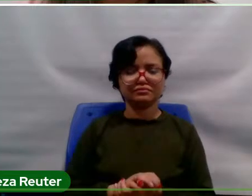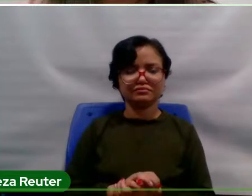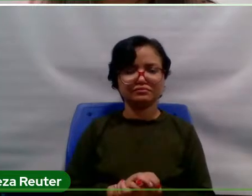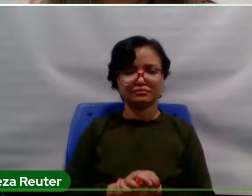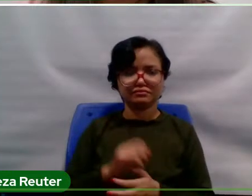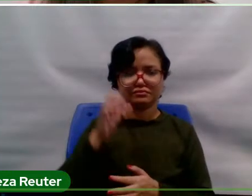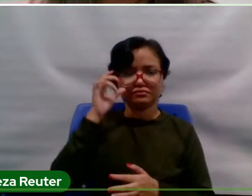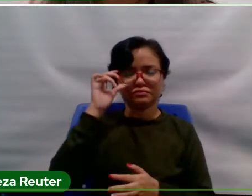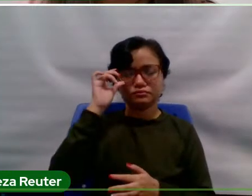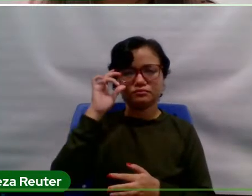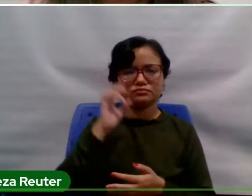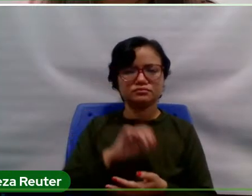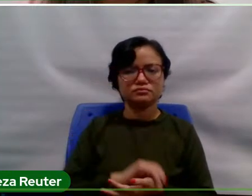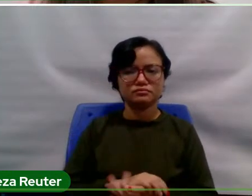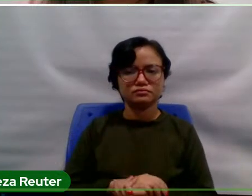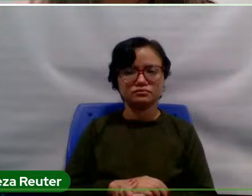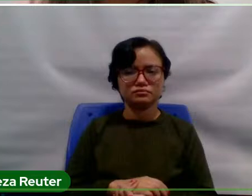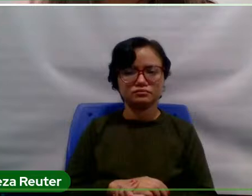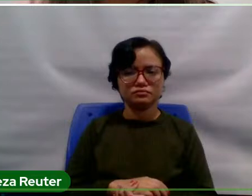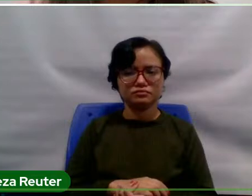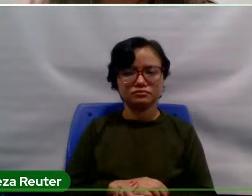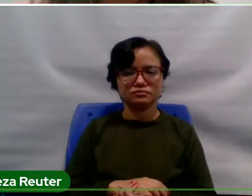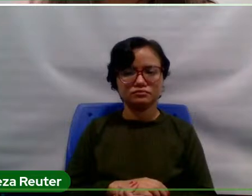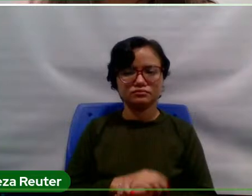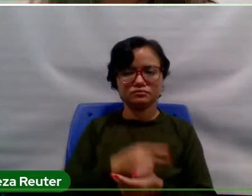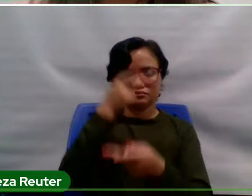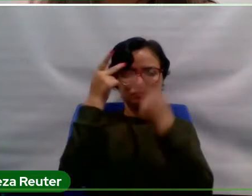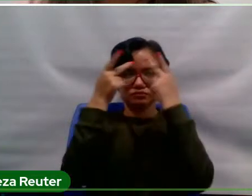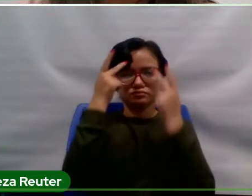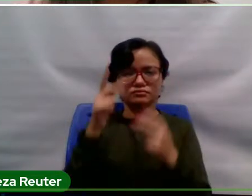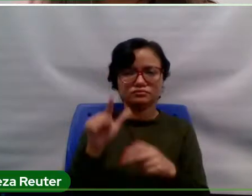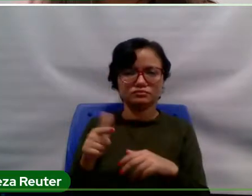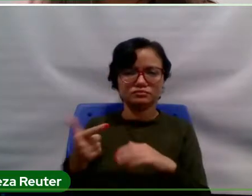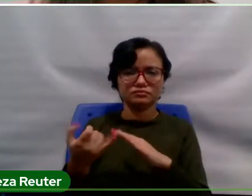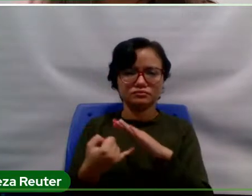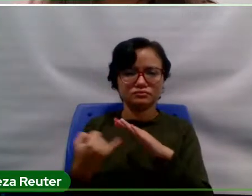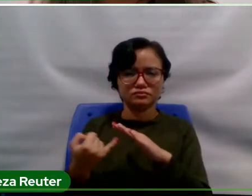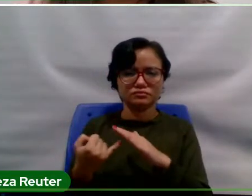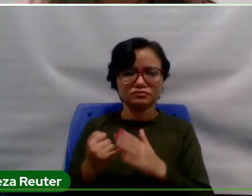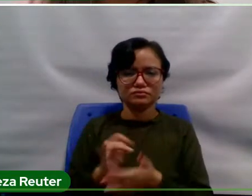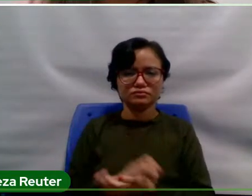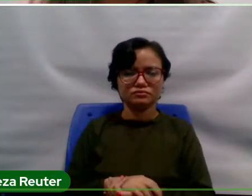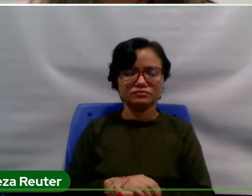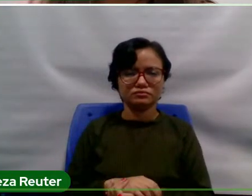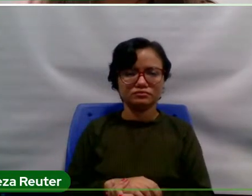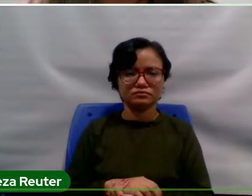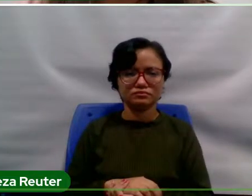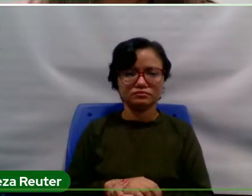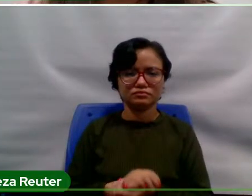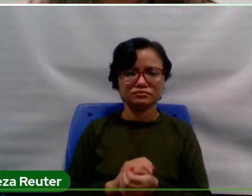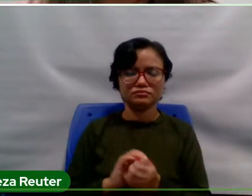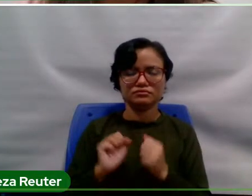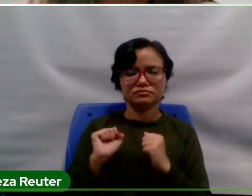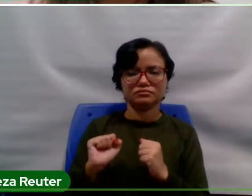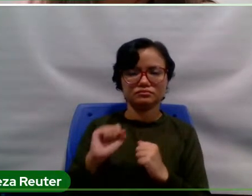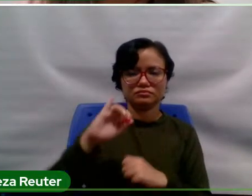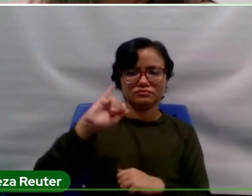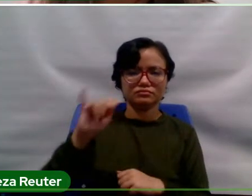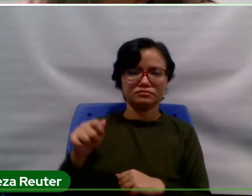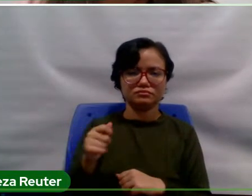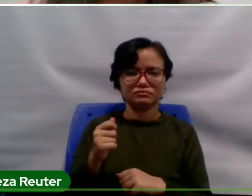pessoas de outras instituições vizinhas, possam aproveitar o programa,